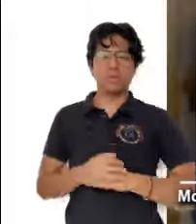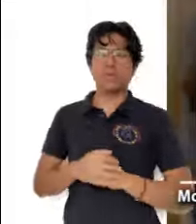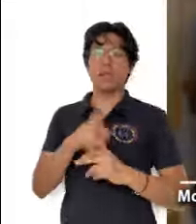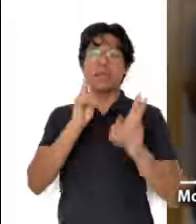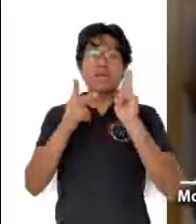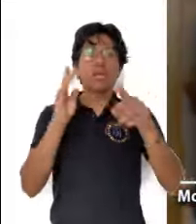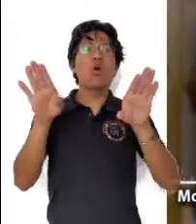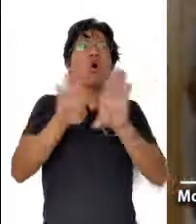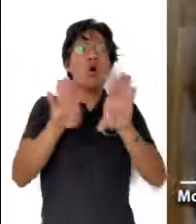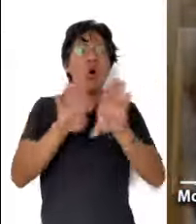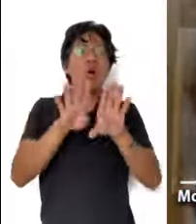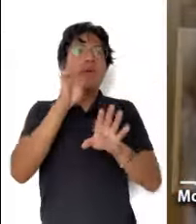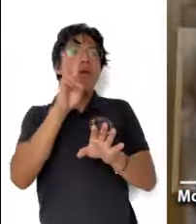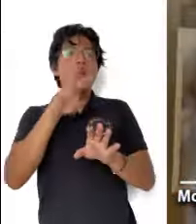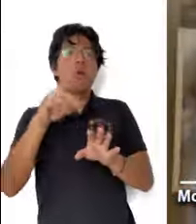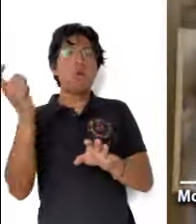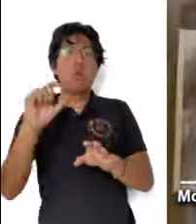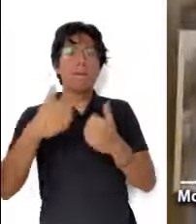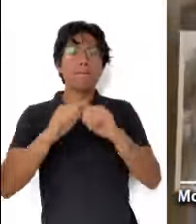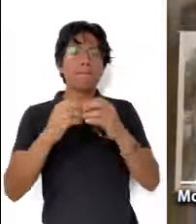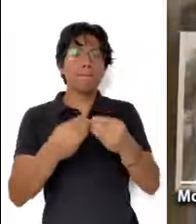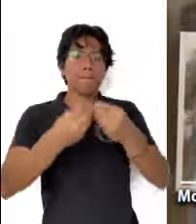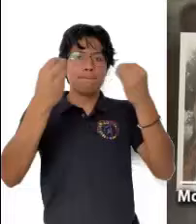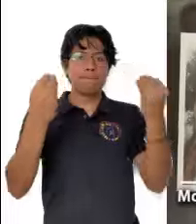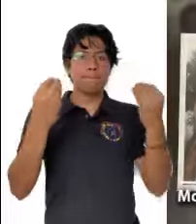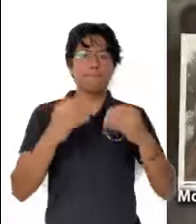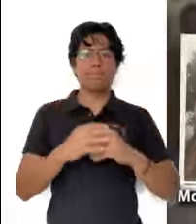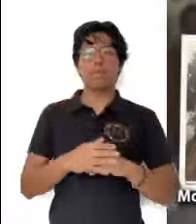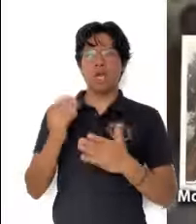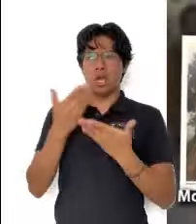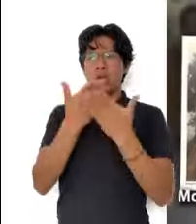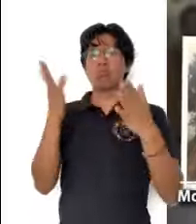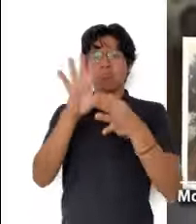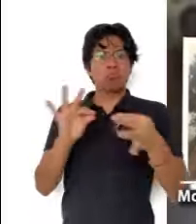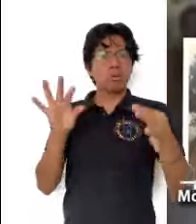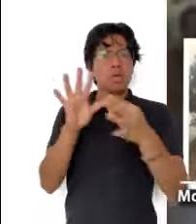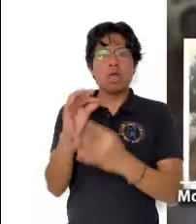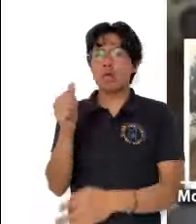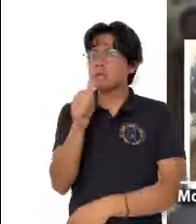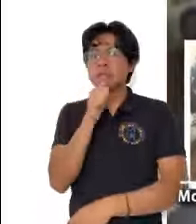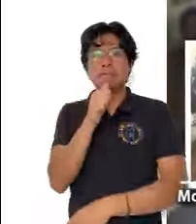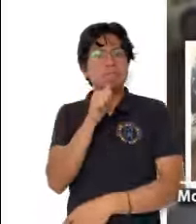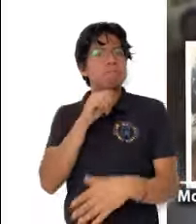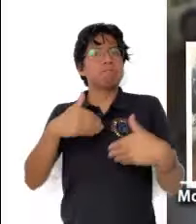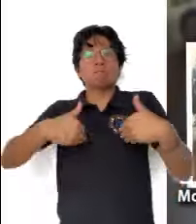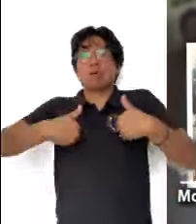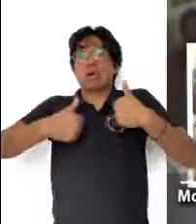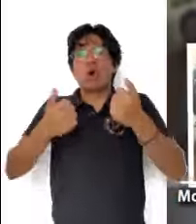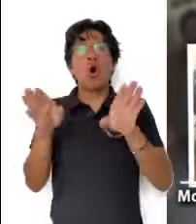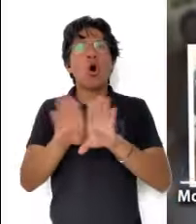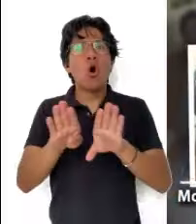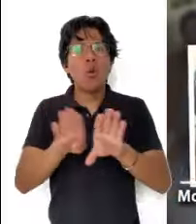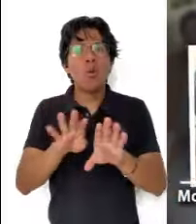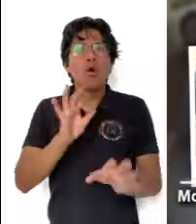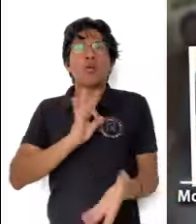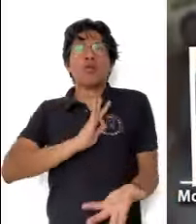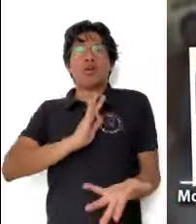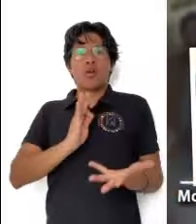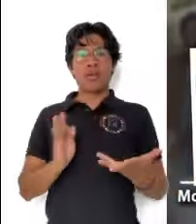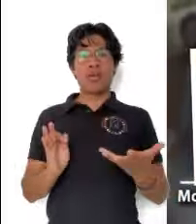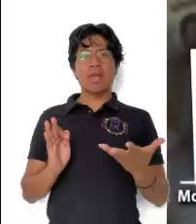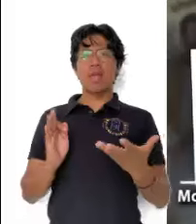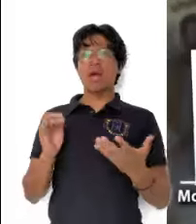que les cuentan cómo lo han reconocido al partir el pan. Ellos les explican que no acaban de comprender